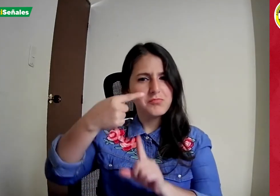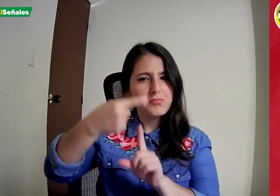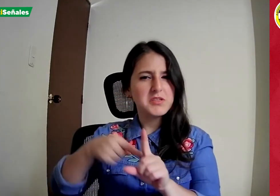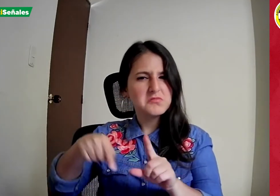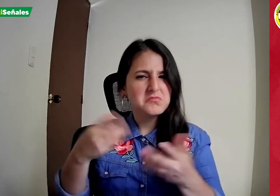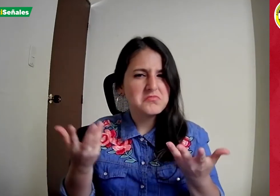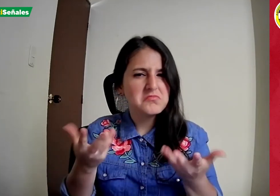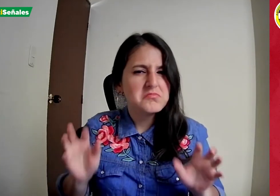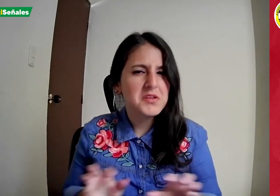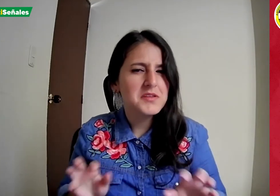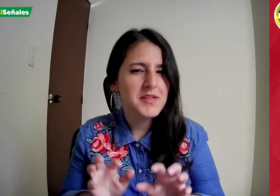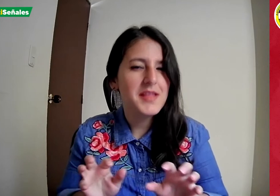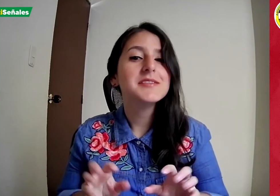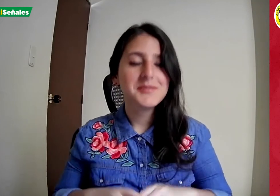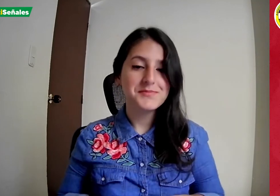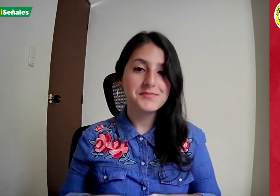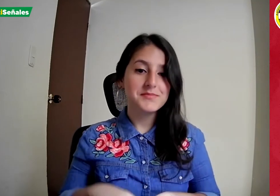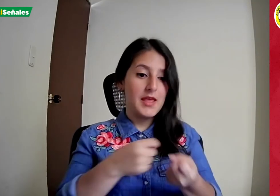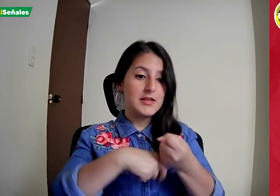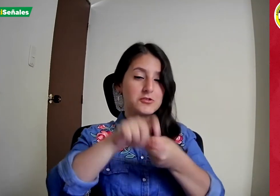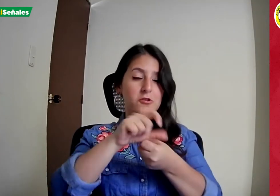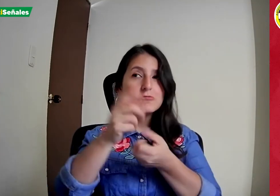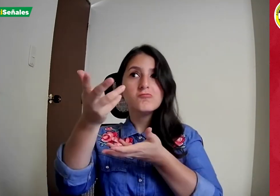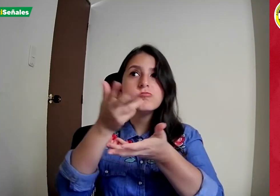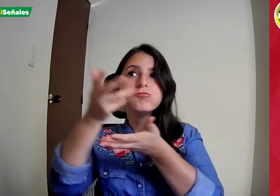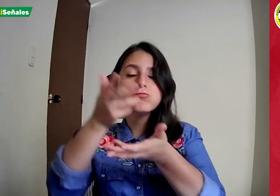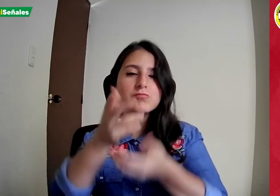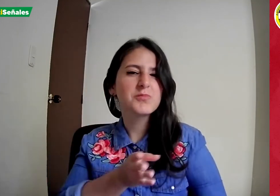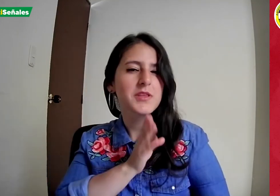En el mes de enero se realizó el contacto con Asanzo y con la Universidad CES